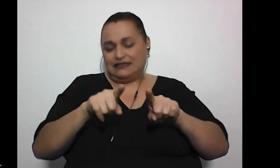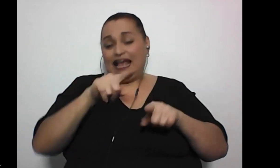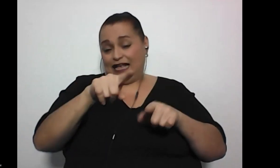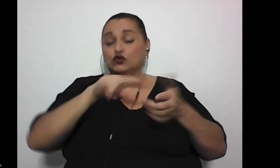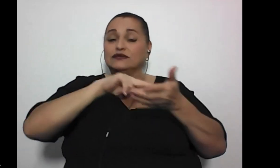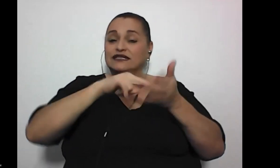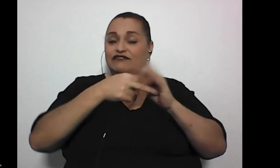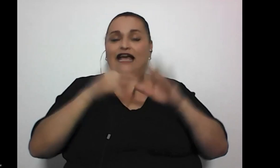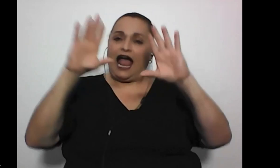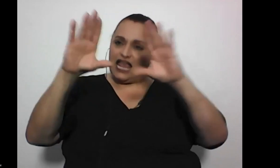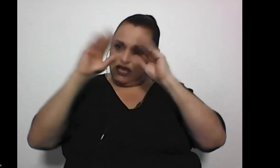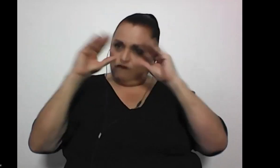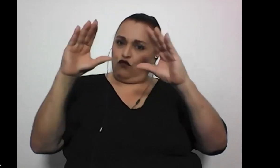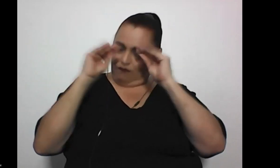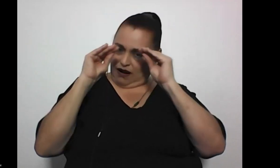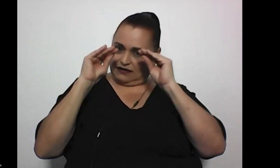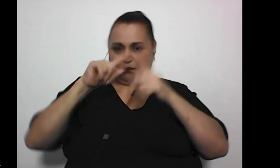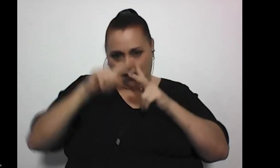informar para empezar.